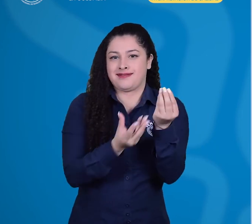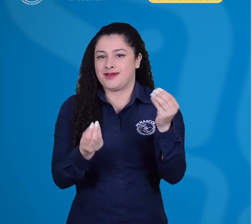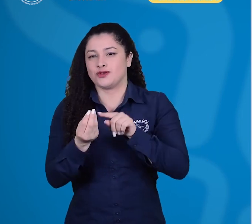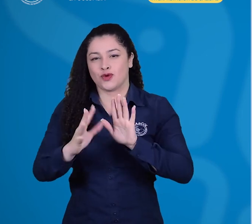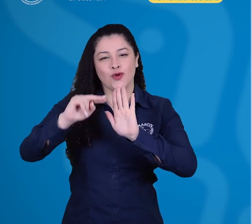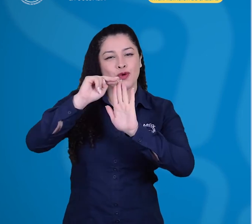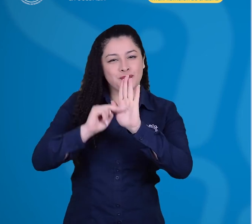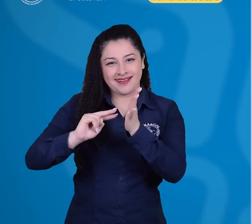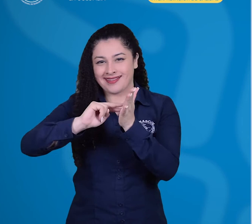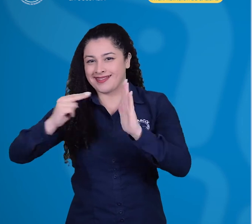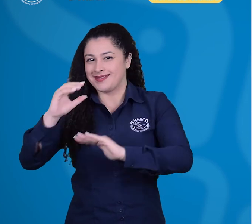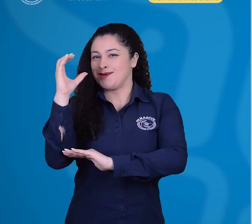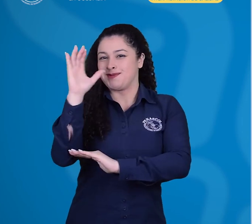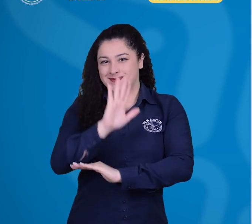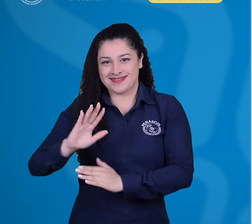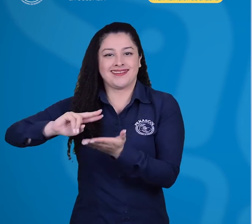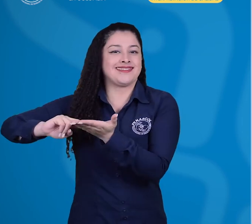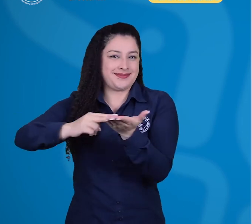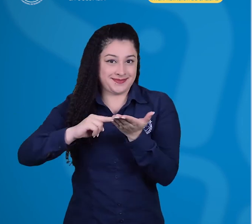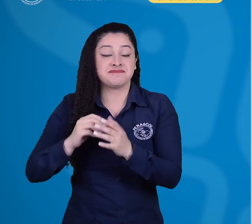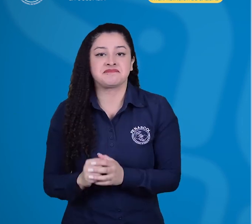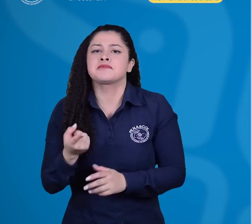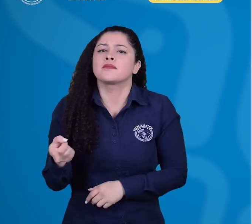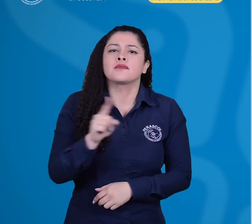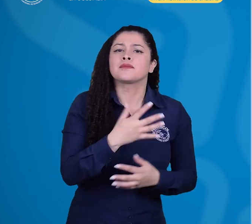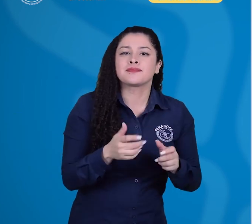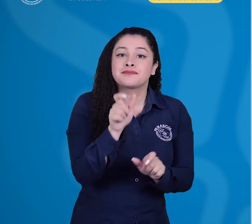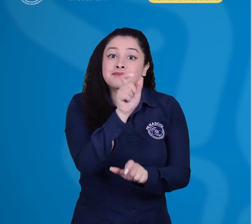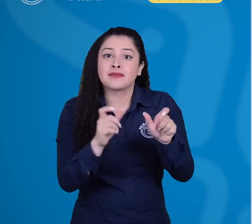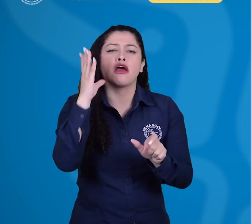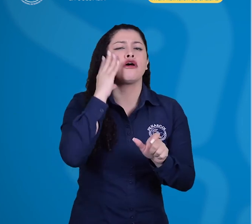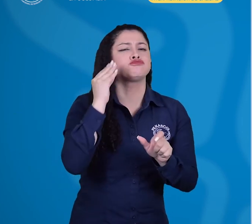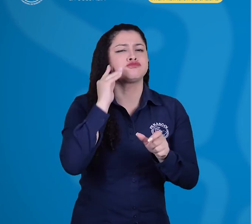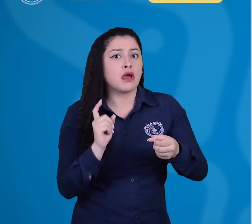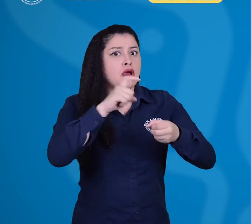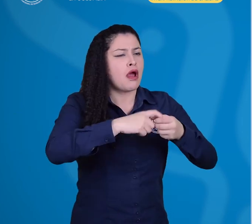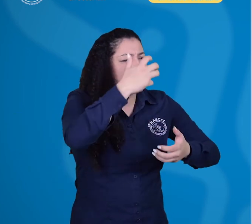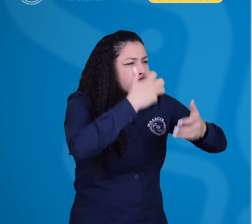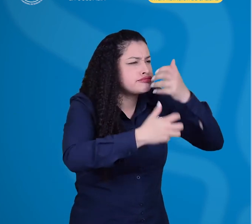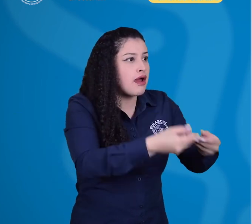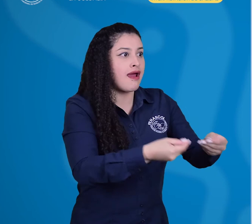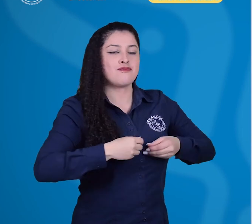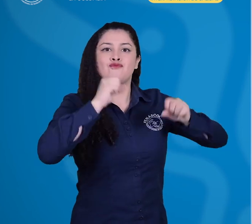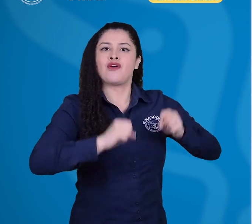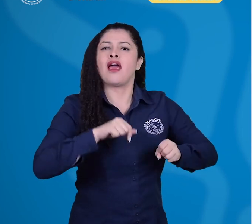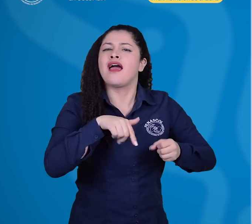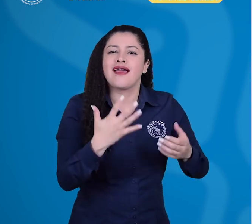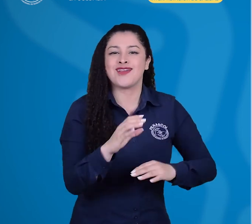colombiana de interpretación por parte del INCONTEC, los procesos de convalidación, evaluación y